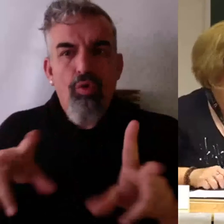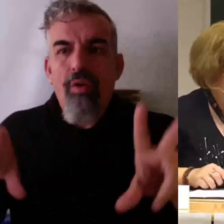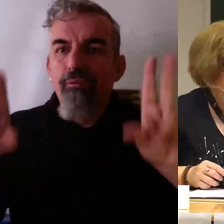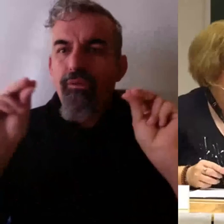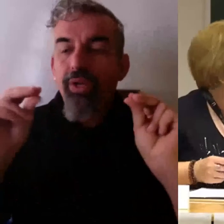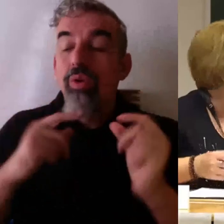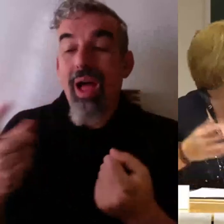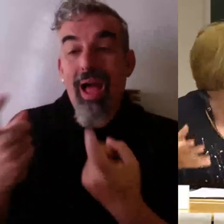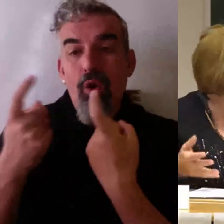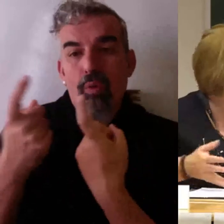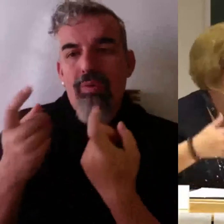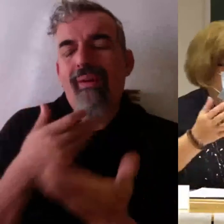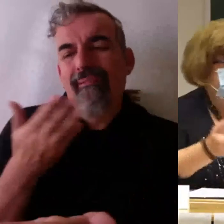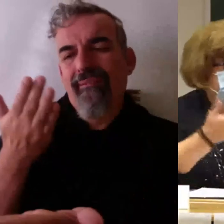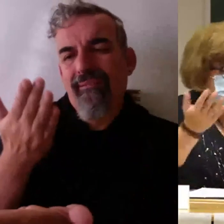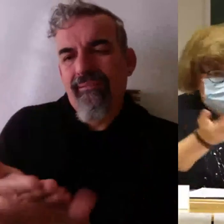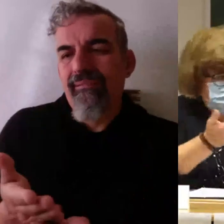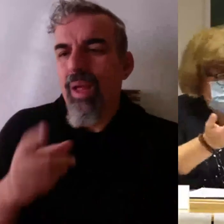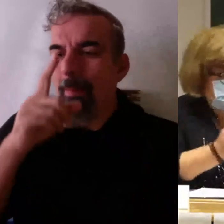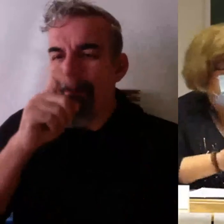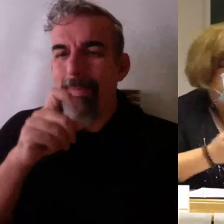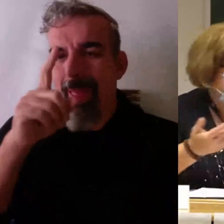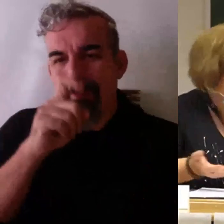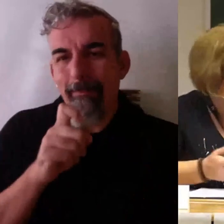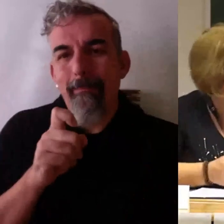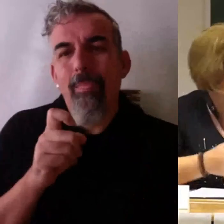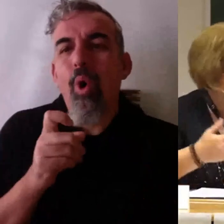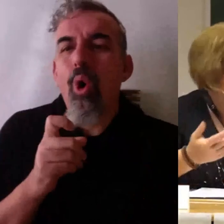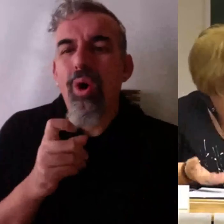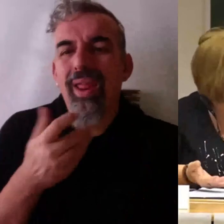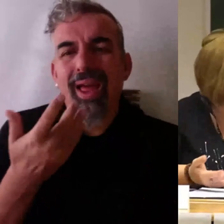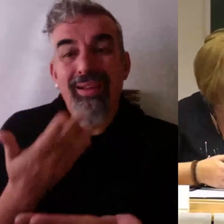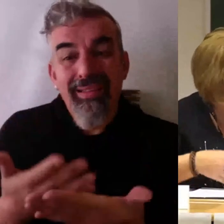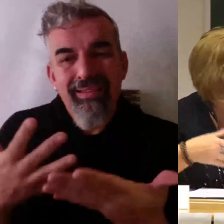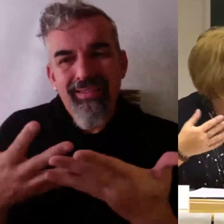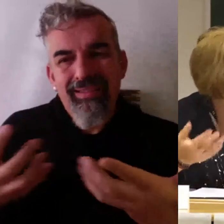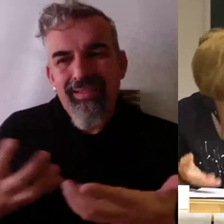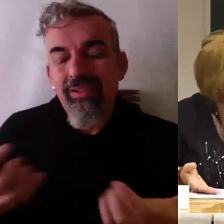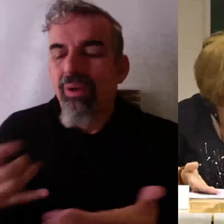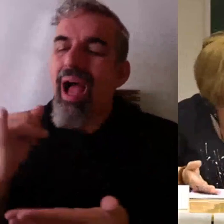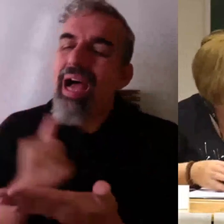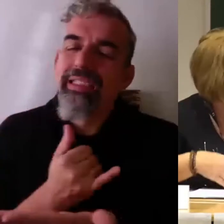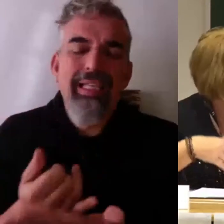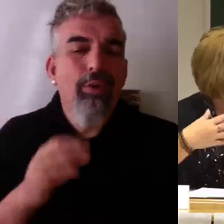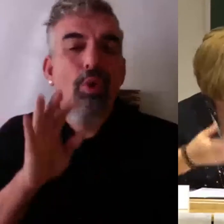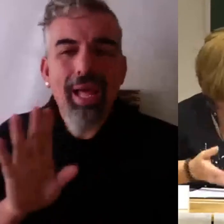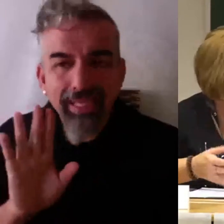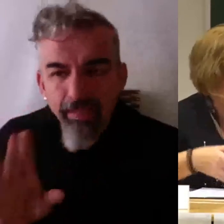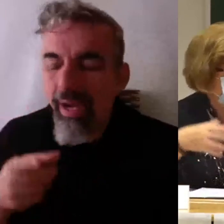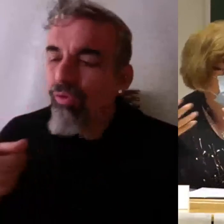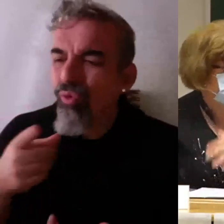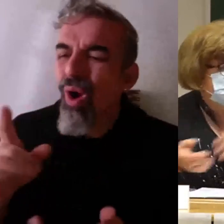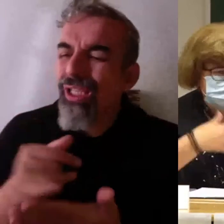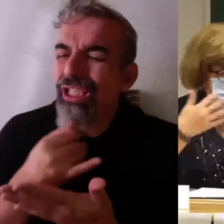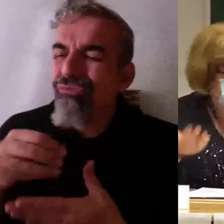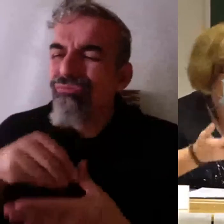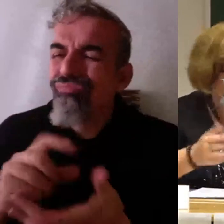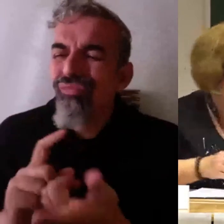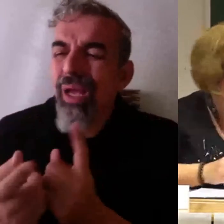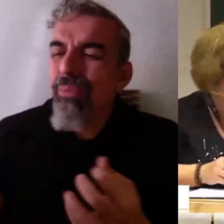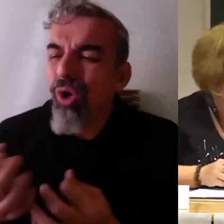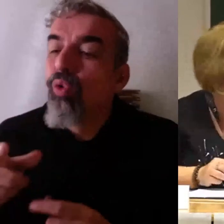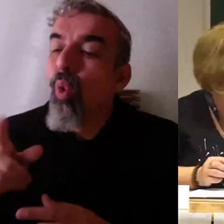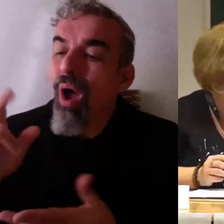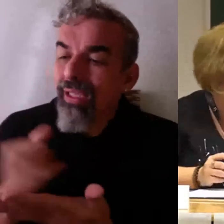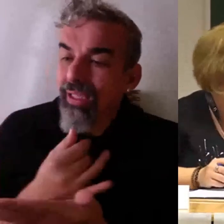alumnos les pido una memoria, una memoria de que me cuenten qué les ha aparecido la asignatura, qué cambiarían, qué mejorarían y todos